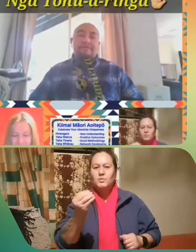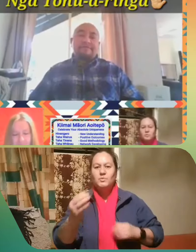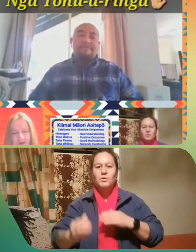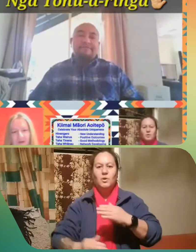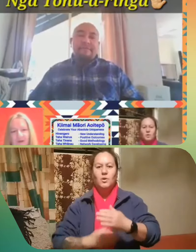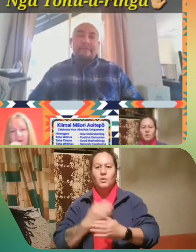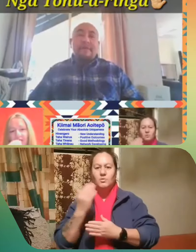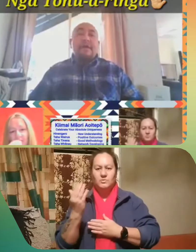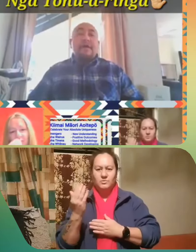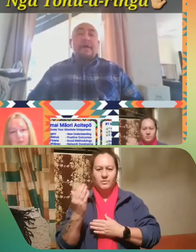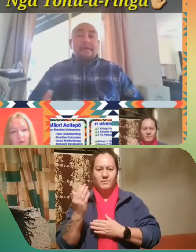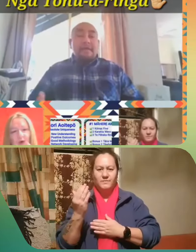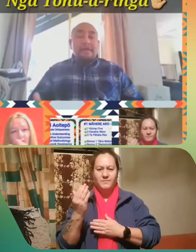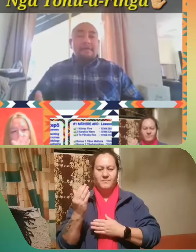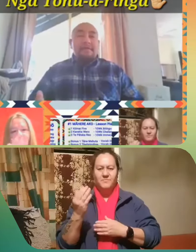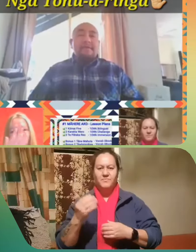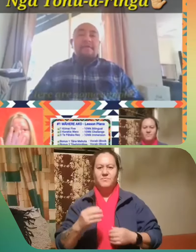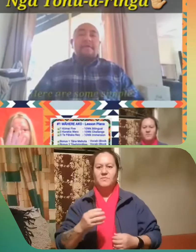Kupu hou.